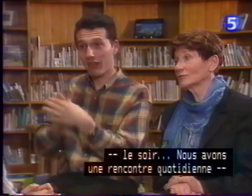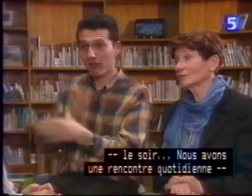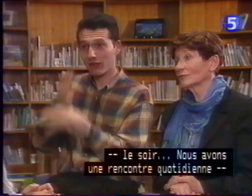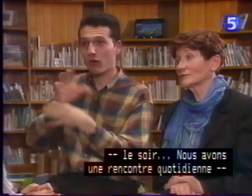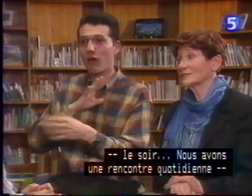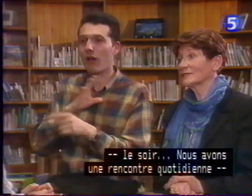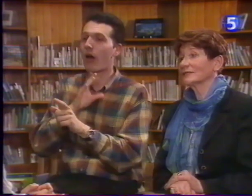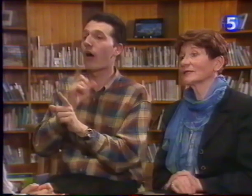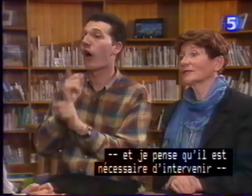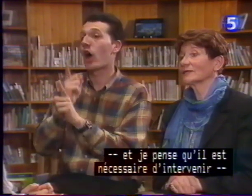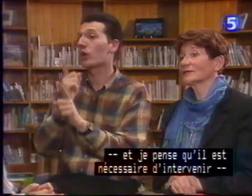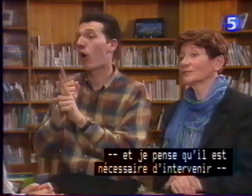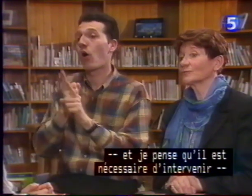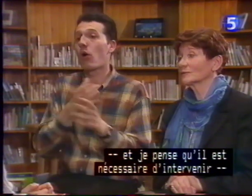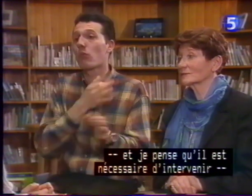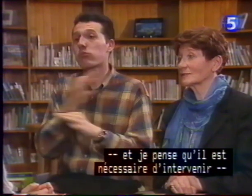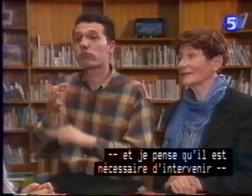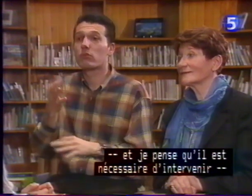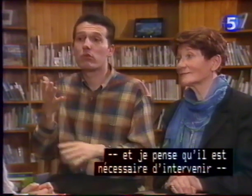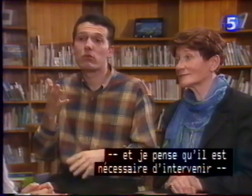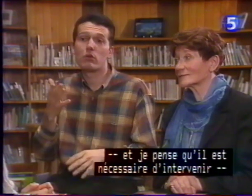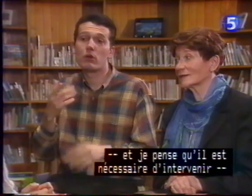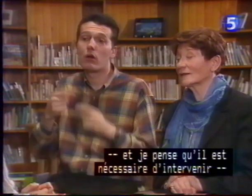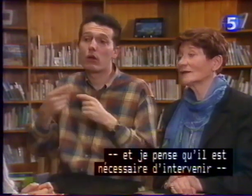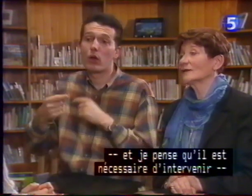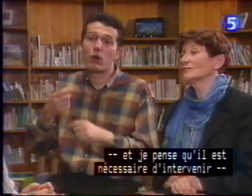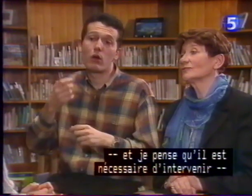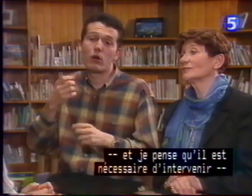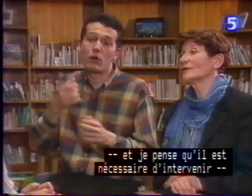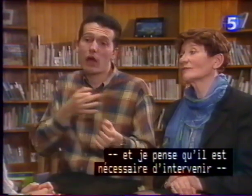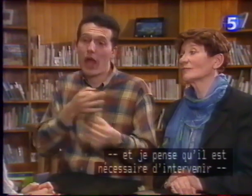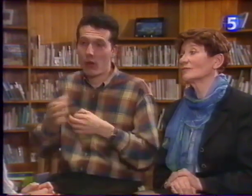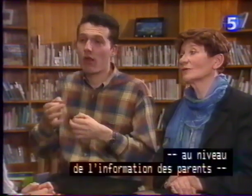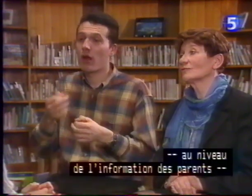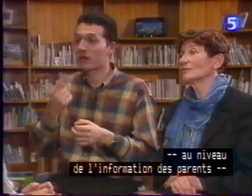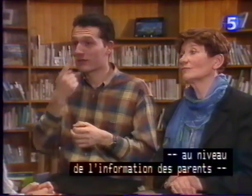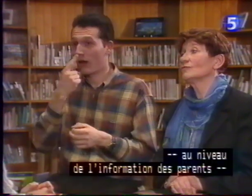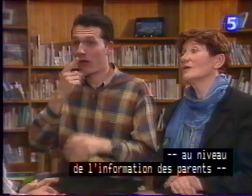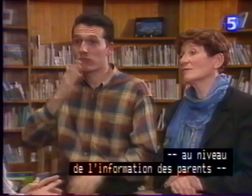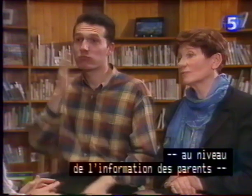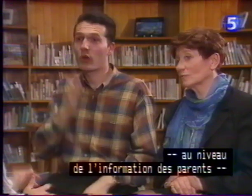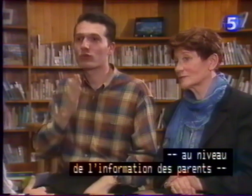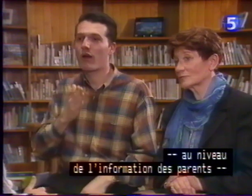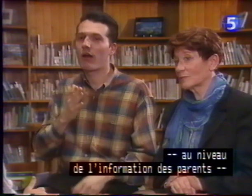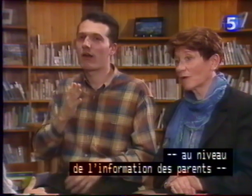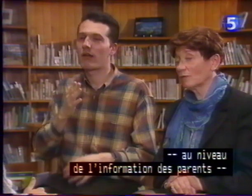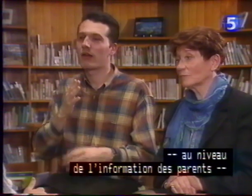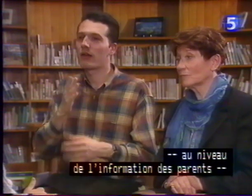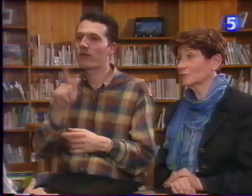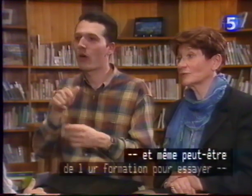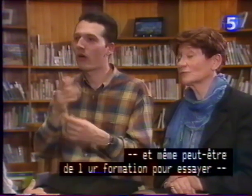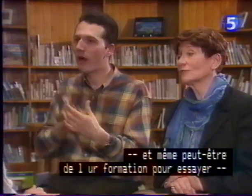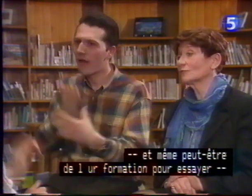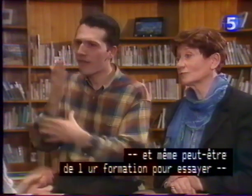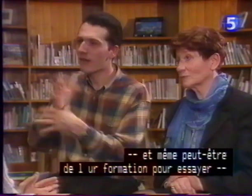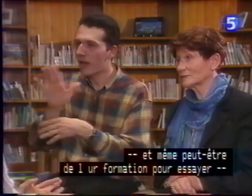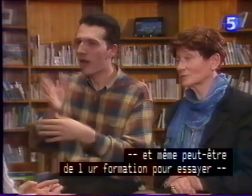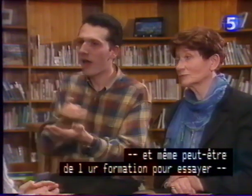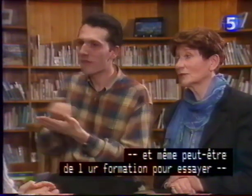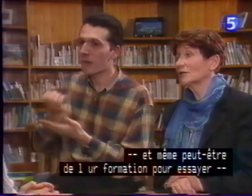quotidienne et je pense qu'il est nécessaire d'intervenir au niveau de l'information des parents et même peut-être de leur formation pour